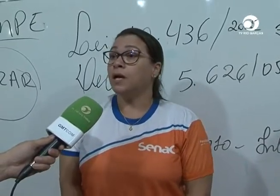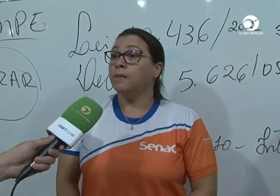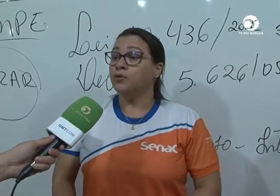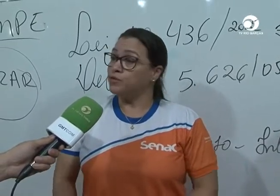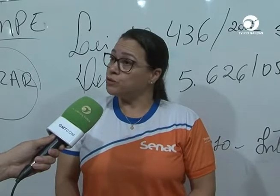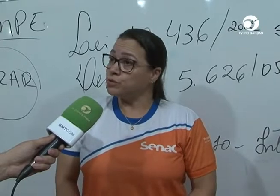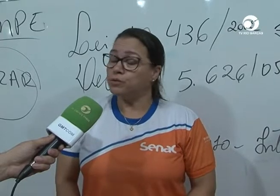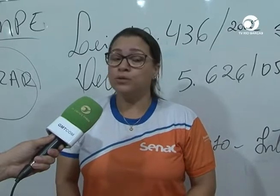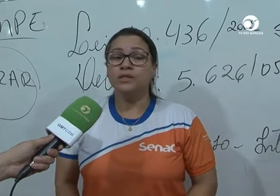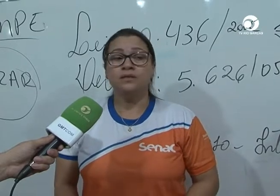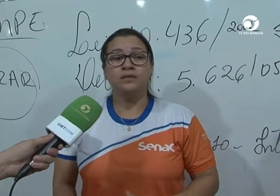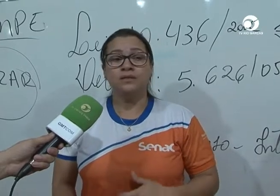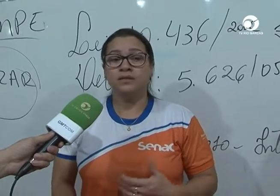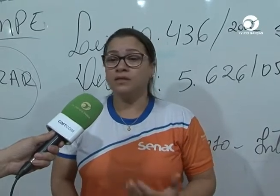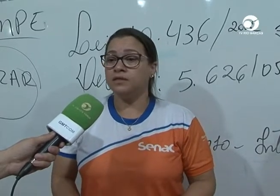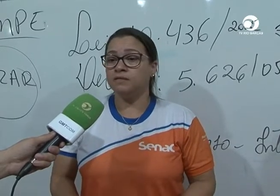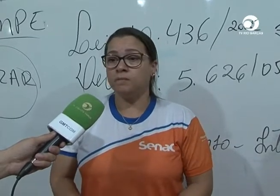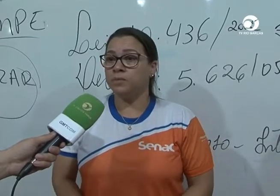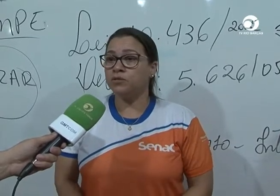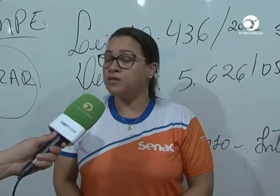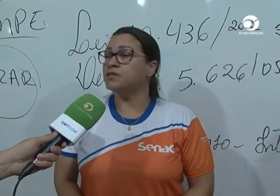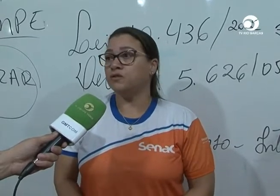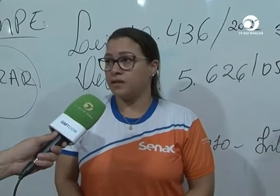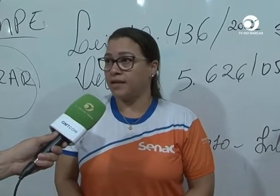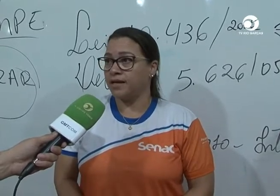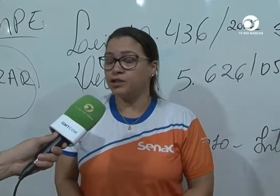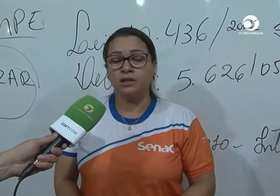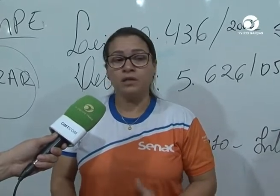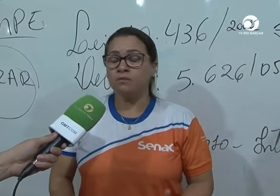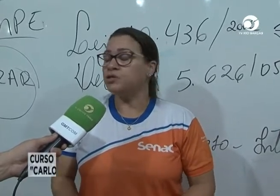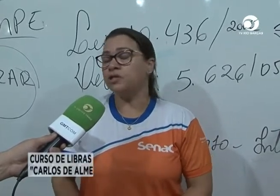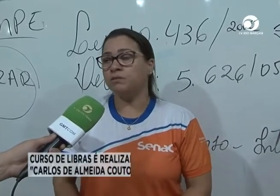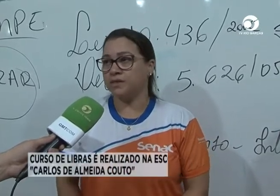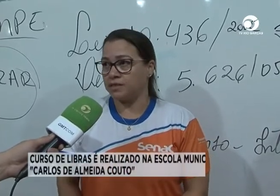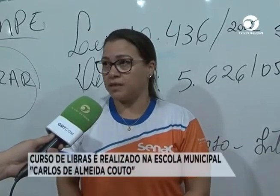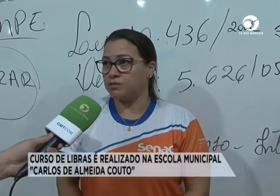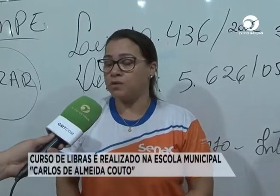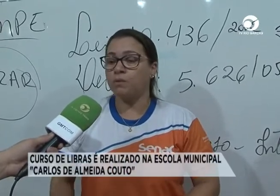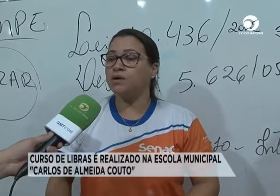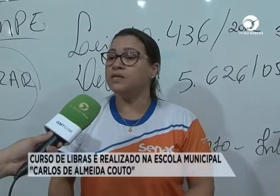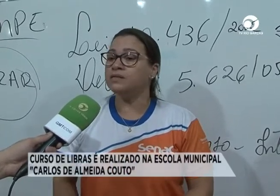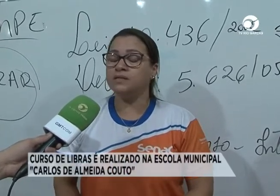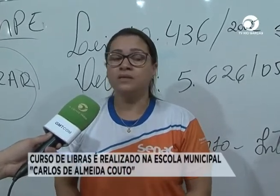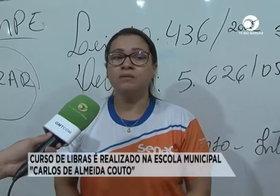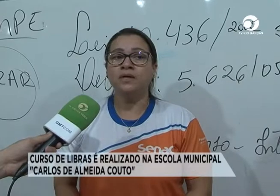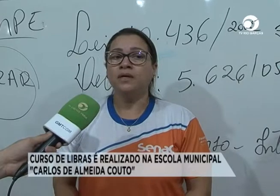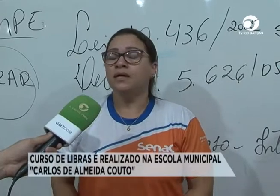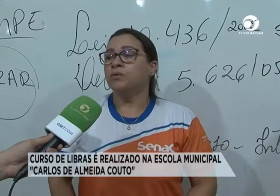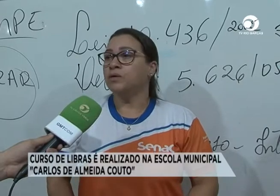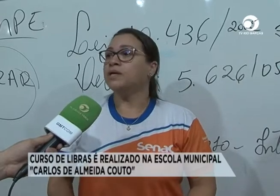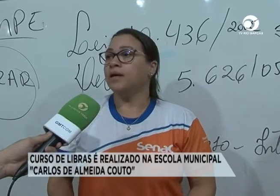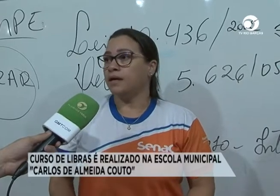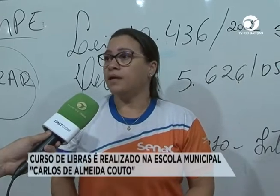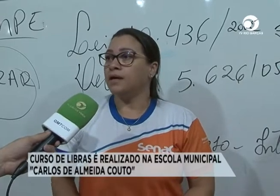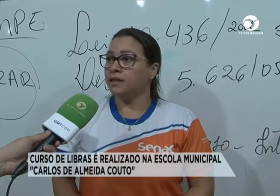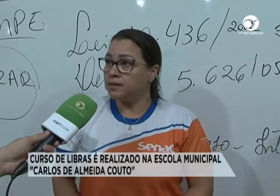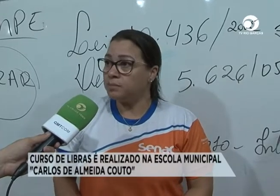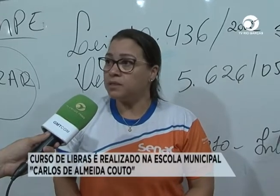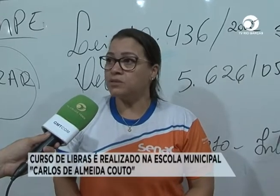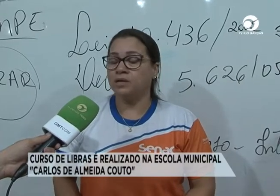professores e pessoas da sociedade que não tinham acesso, não conheciam o que é a LibraZoom,